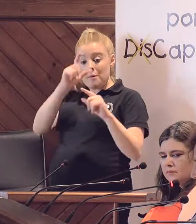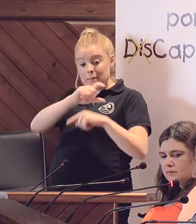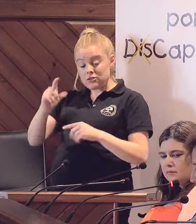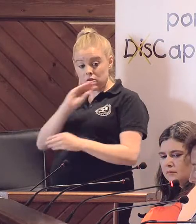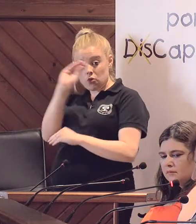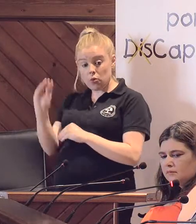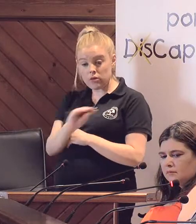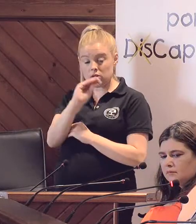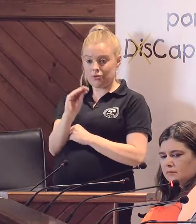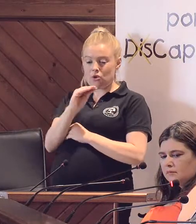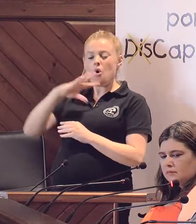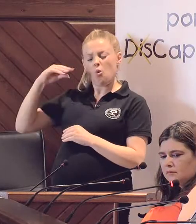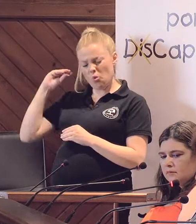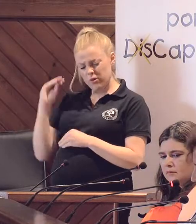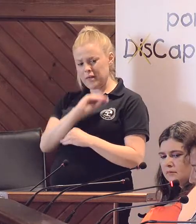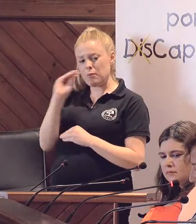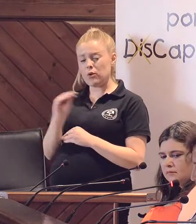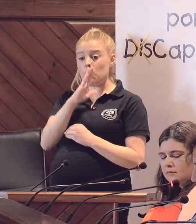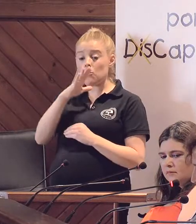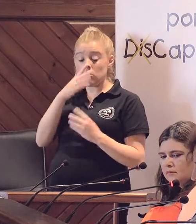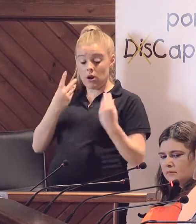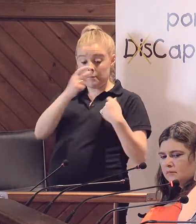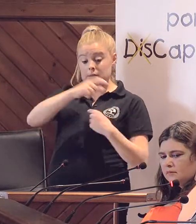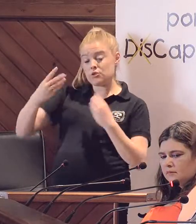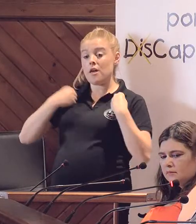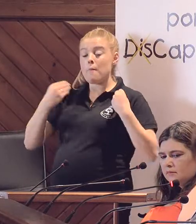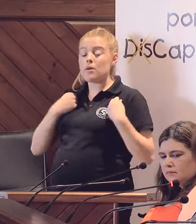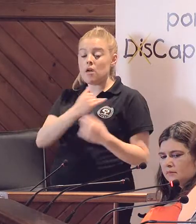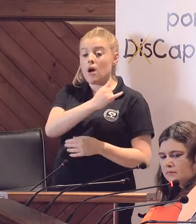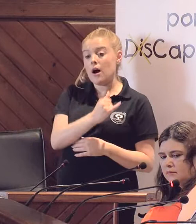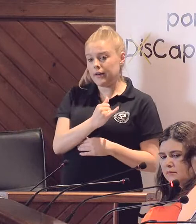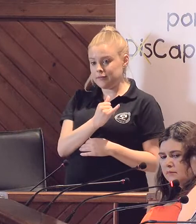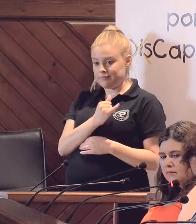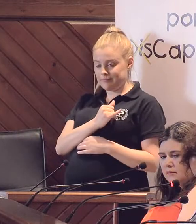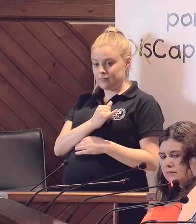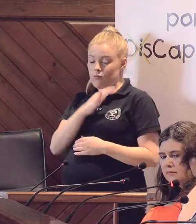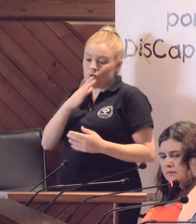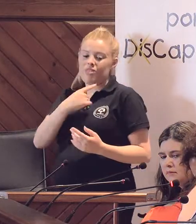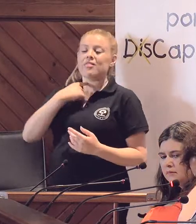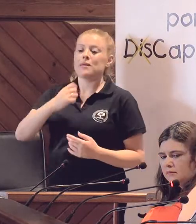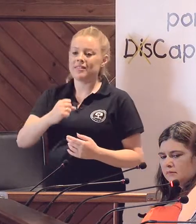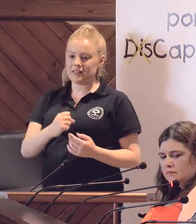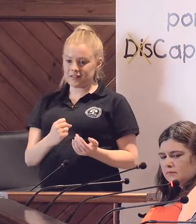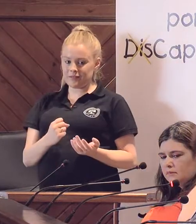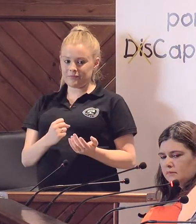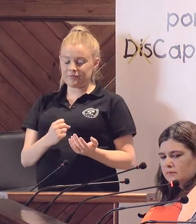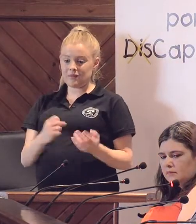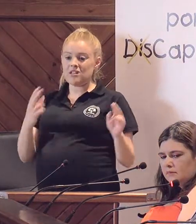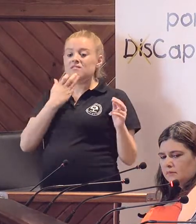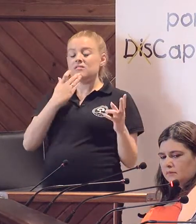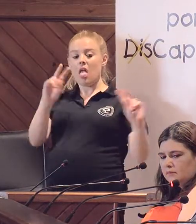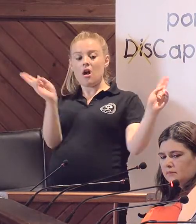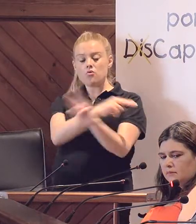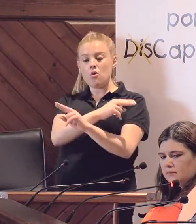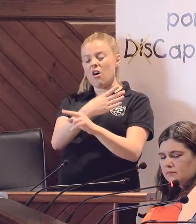son el sello que valida la permanencia de la vida de los que ya van perdiendo por ser dependientes. La anulación